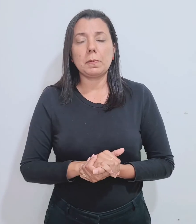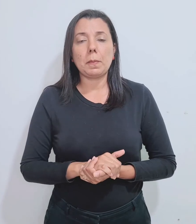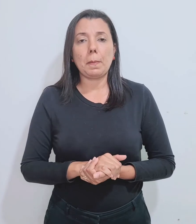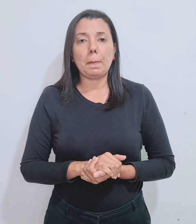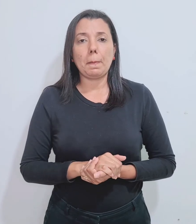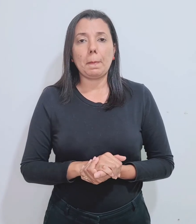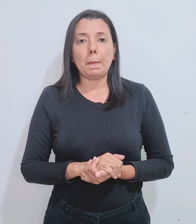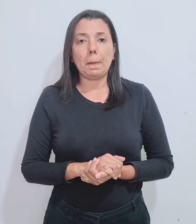professores... ...